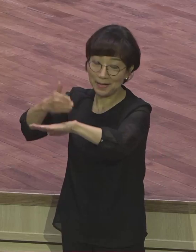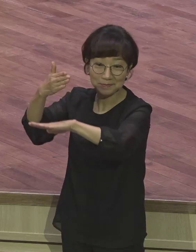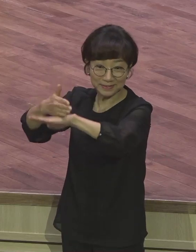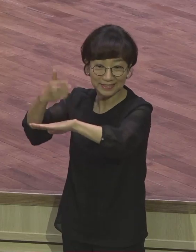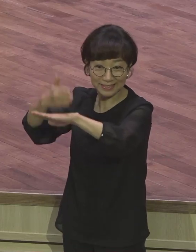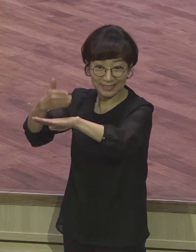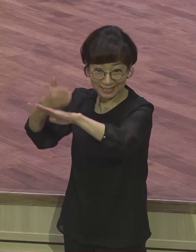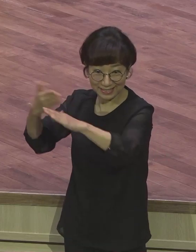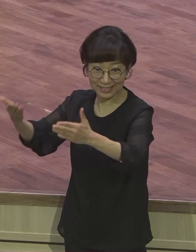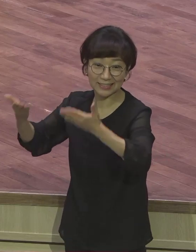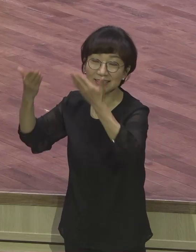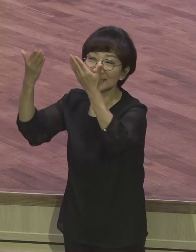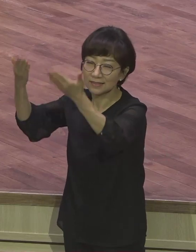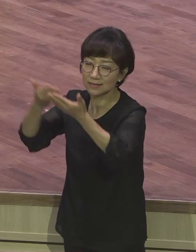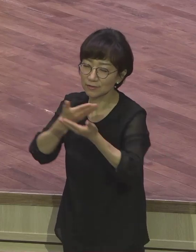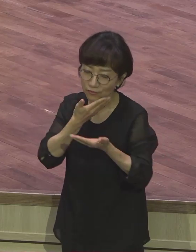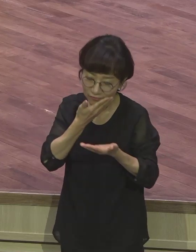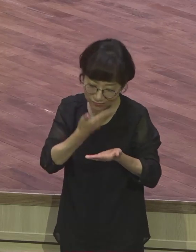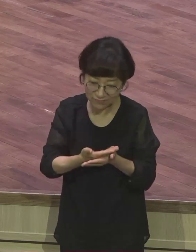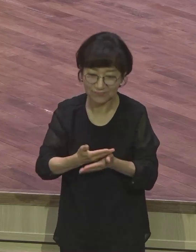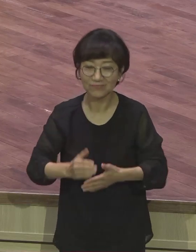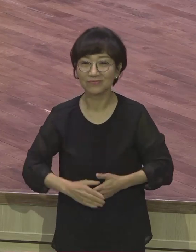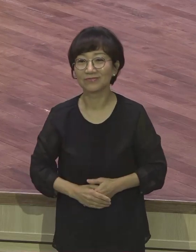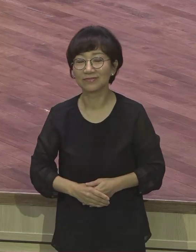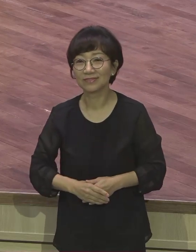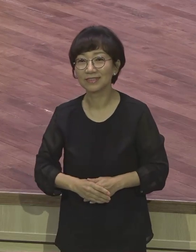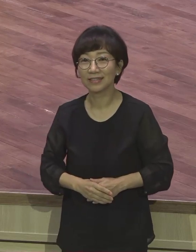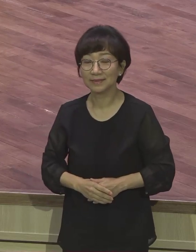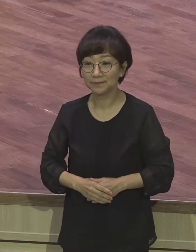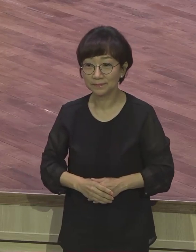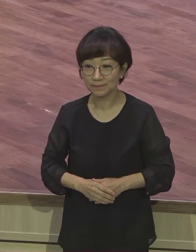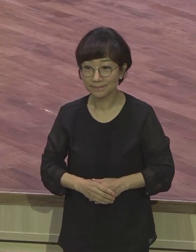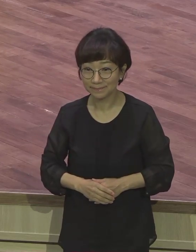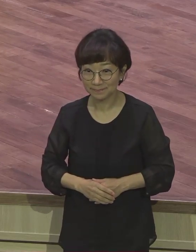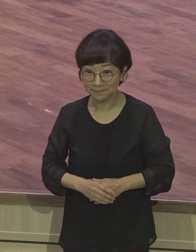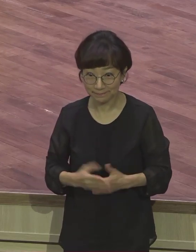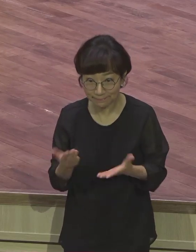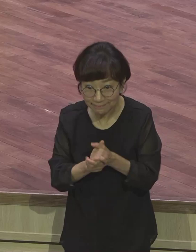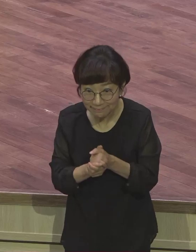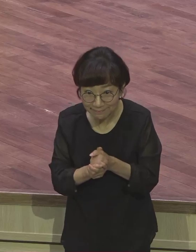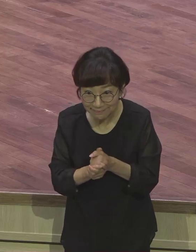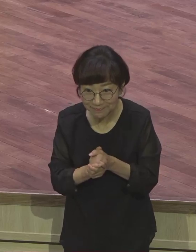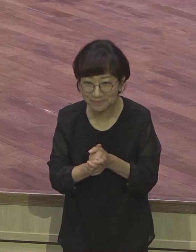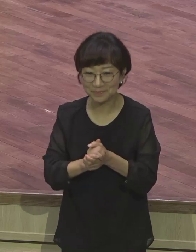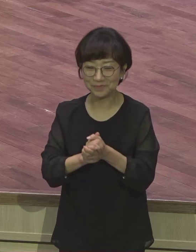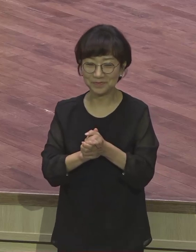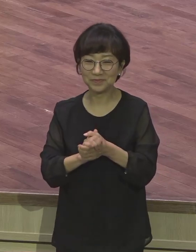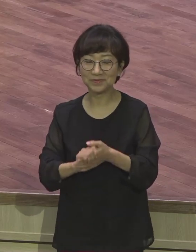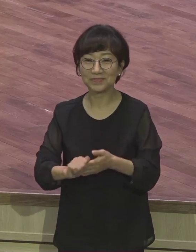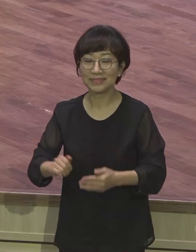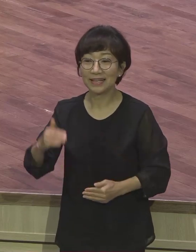아주 중요하다. 아멘. 우리 한국 사람들은요, 감사합니다.